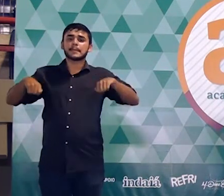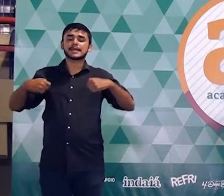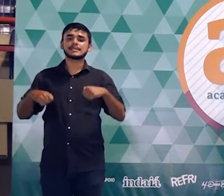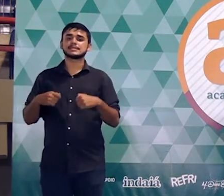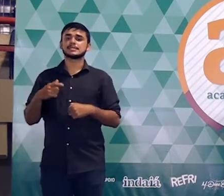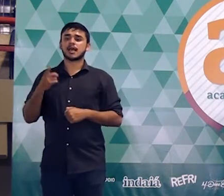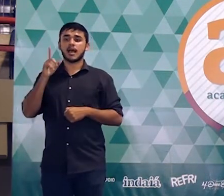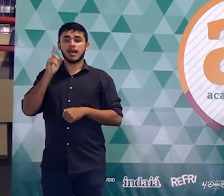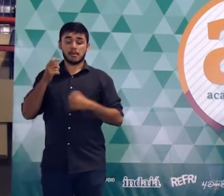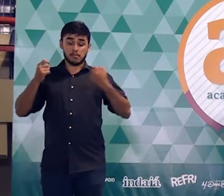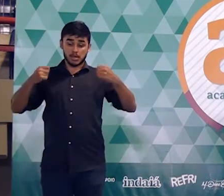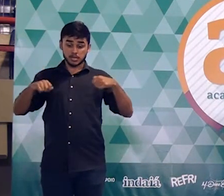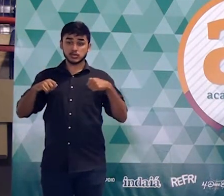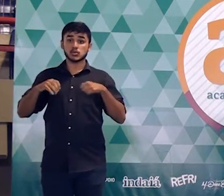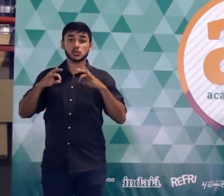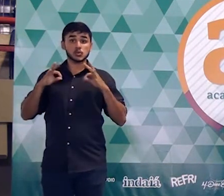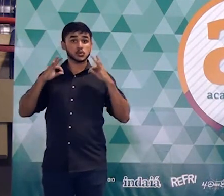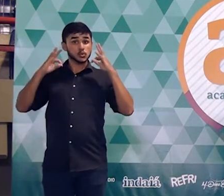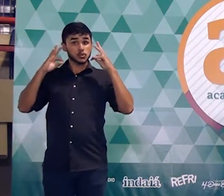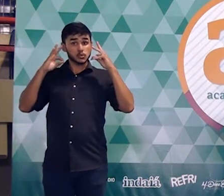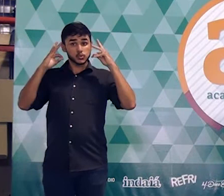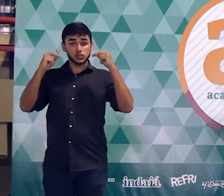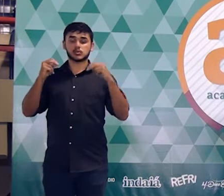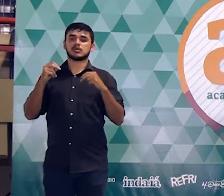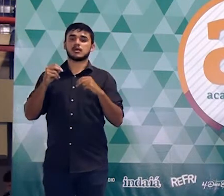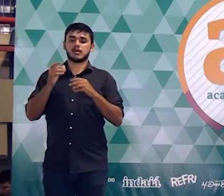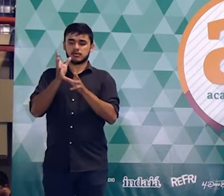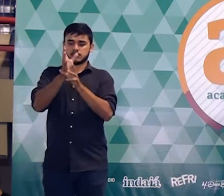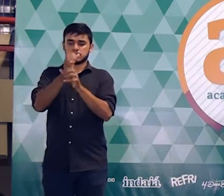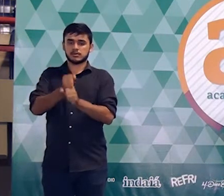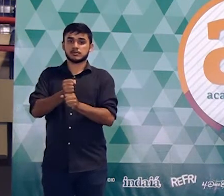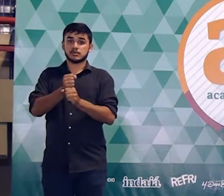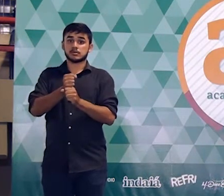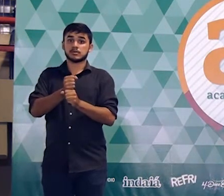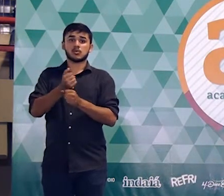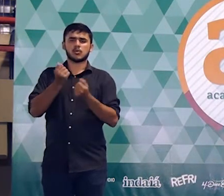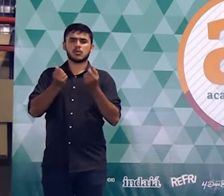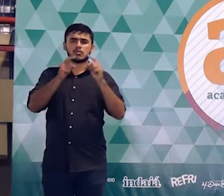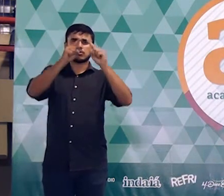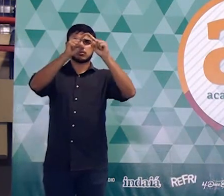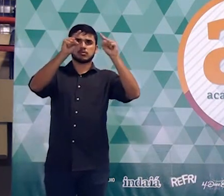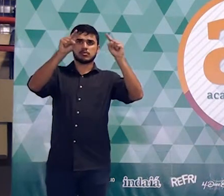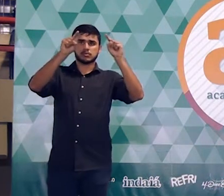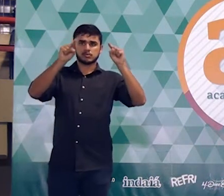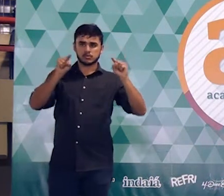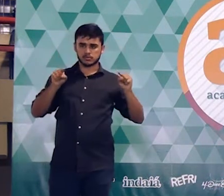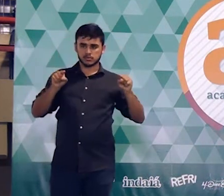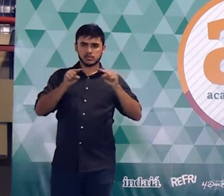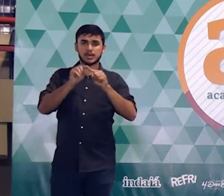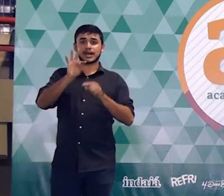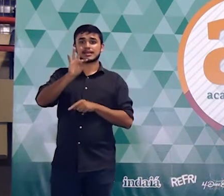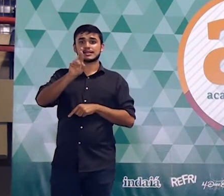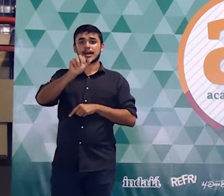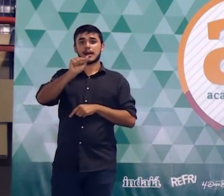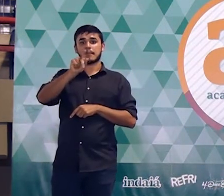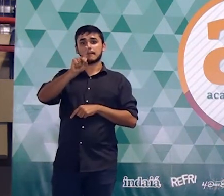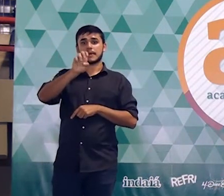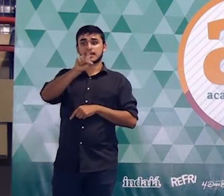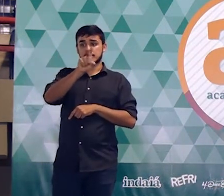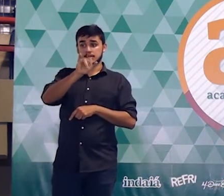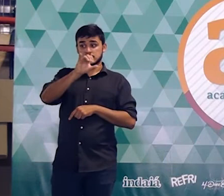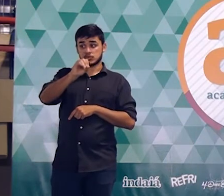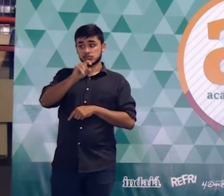noção? Do cálculo de área. Eu só preciso saber duas áreas. Como é que calcula a área de um retângulo e como é que calcula a de um trapézio. Vejam que a gente não